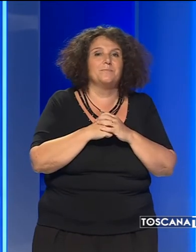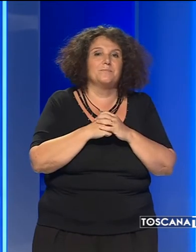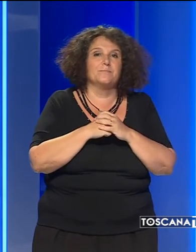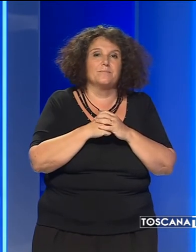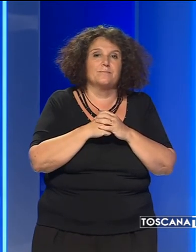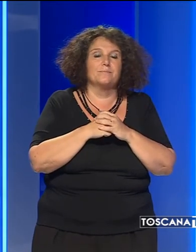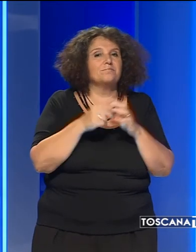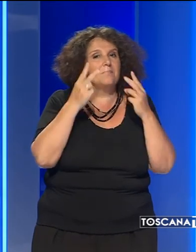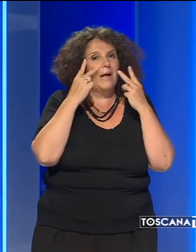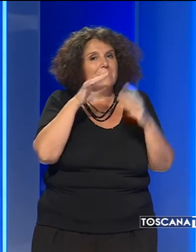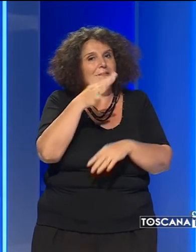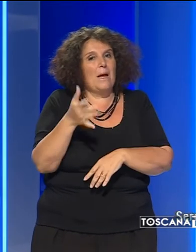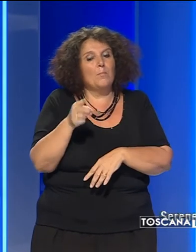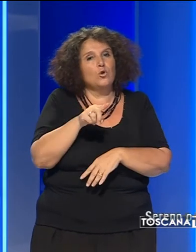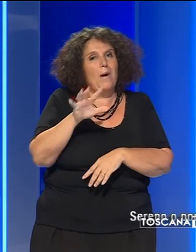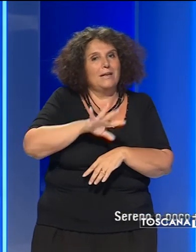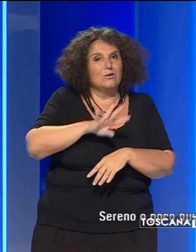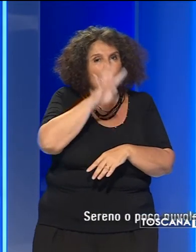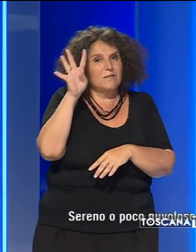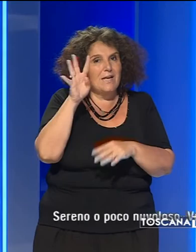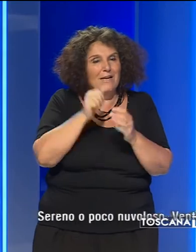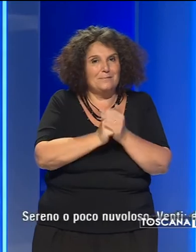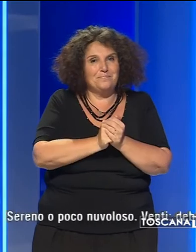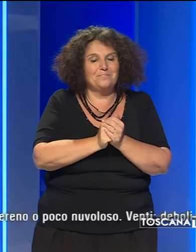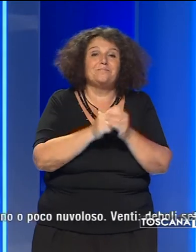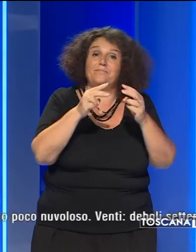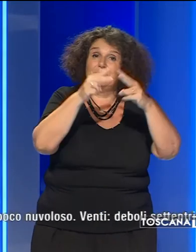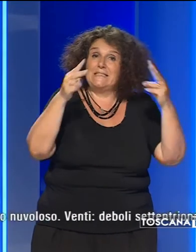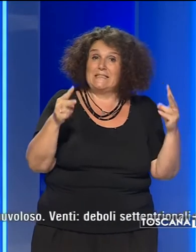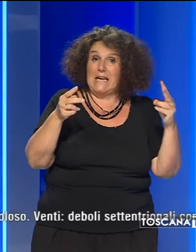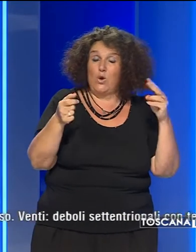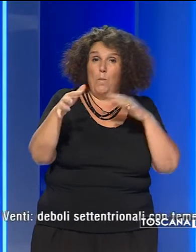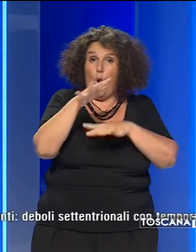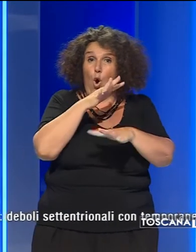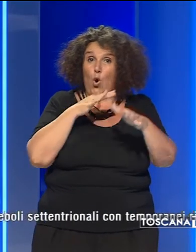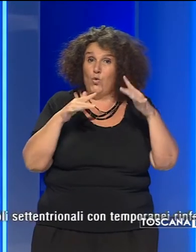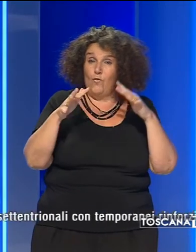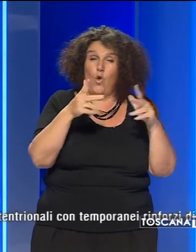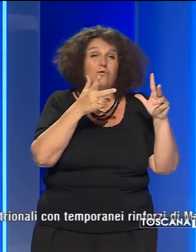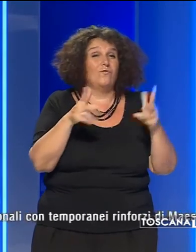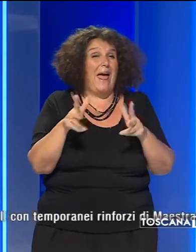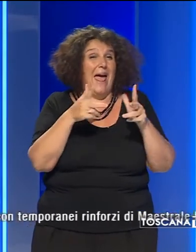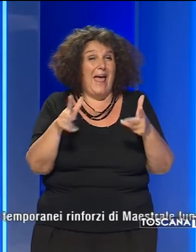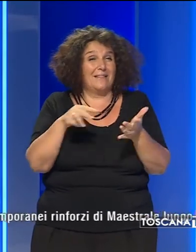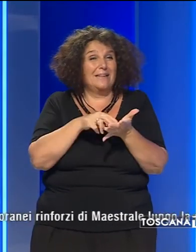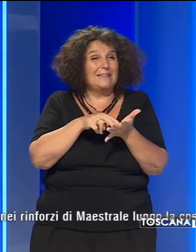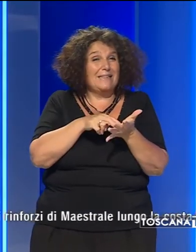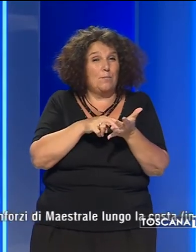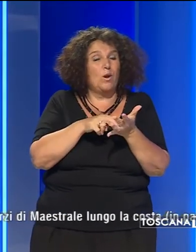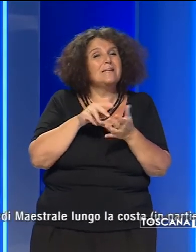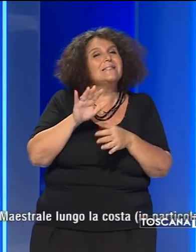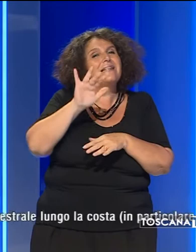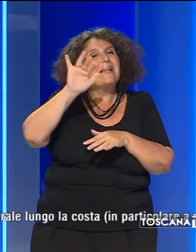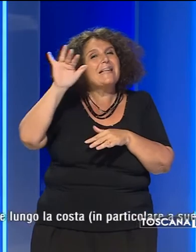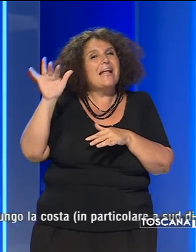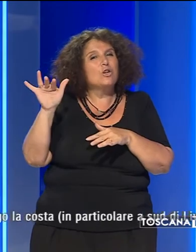E ora le previsioni del tempo per domani in Toscana. Sereno o poco nuvoloso, venti deboli settentrionali